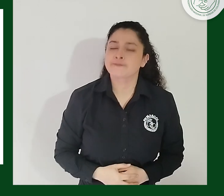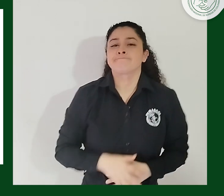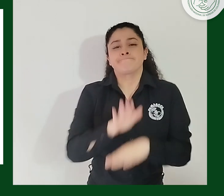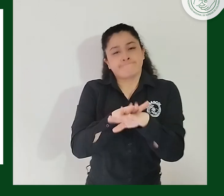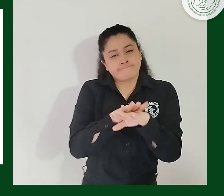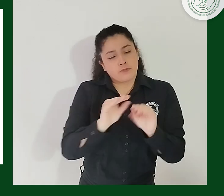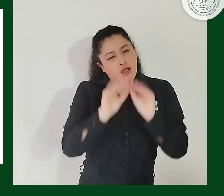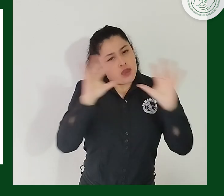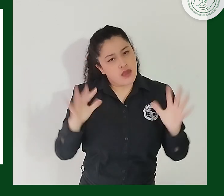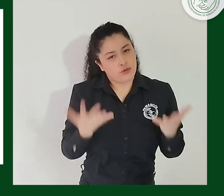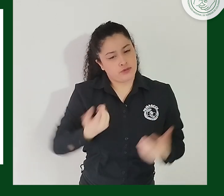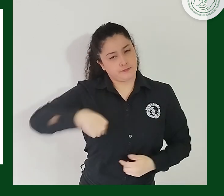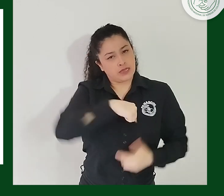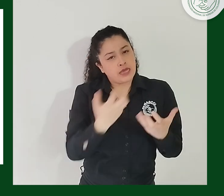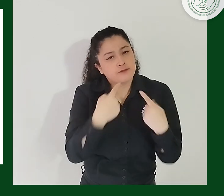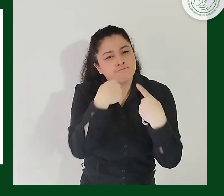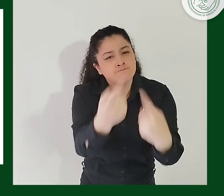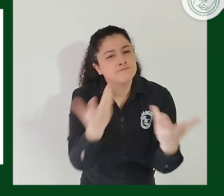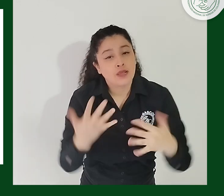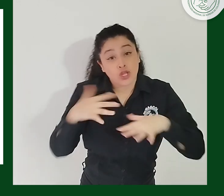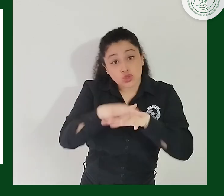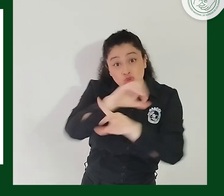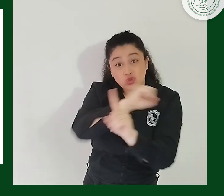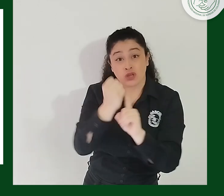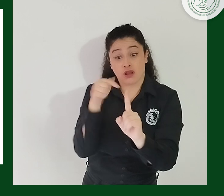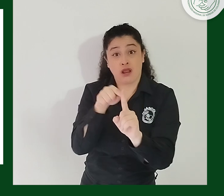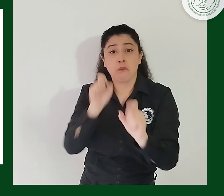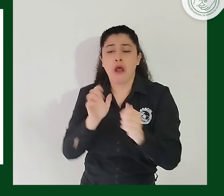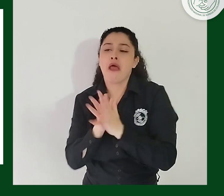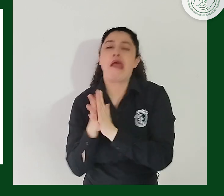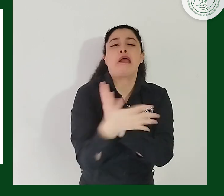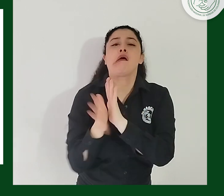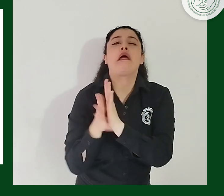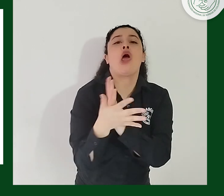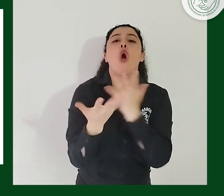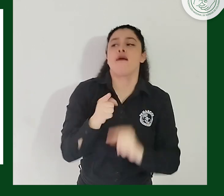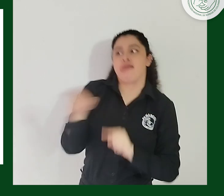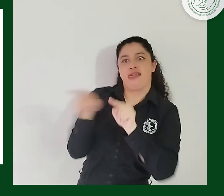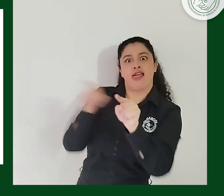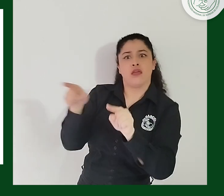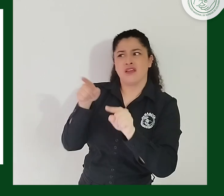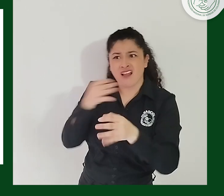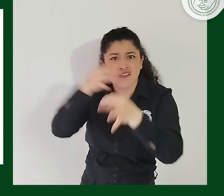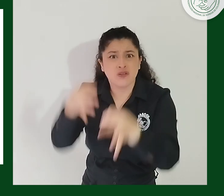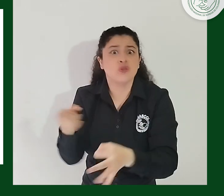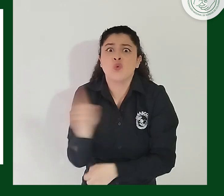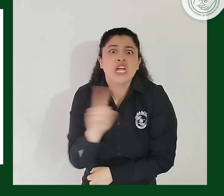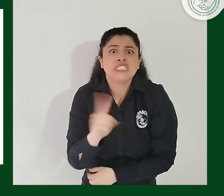De igual forma, invitamos a que las redes sociales no se usen para desinformar y para hacer